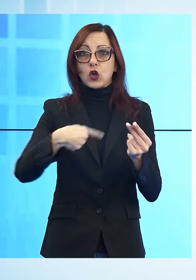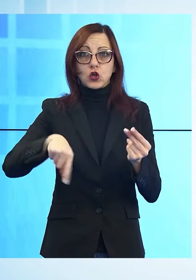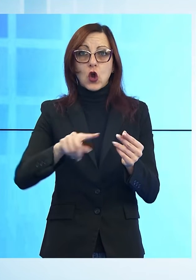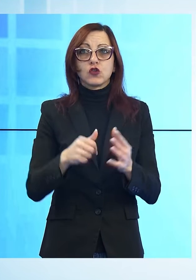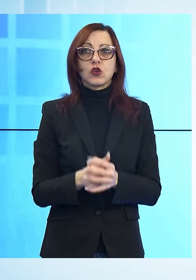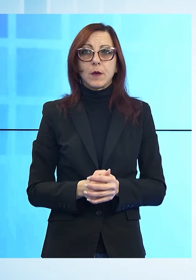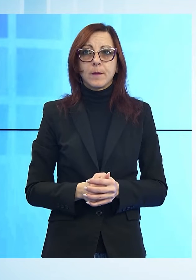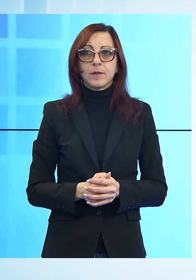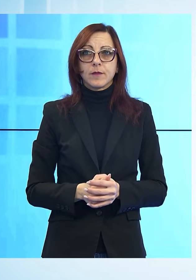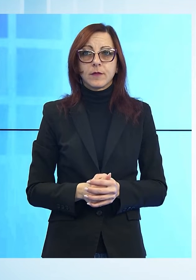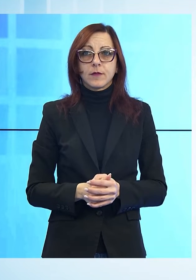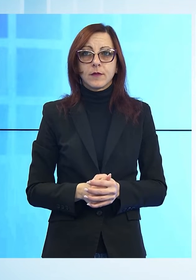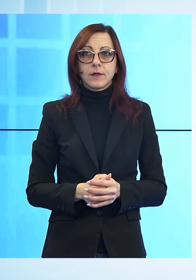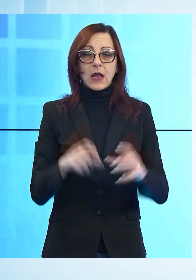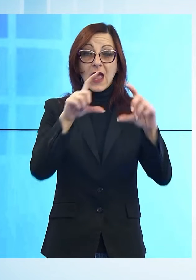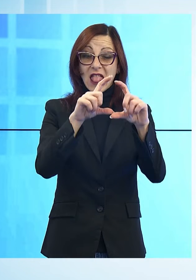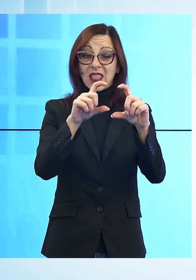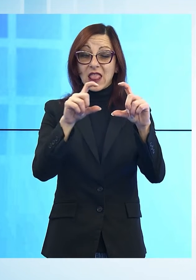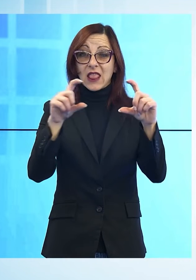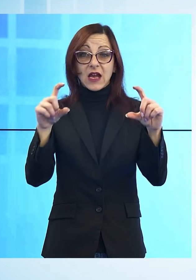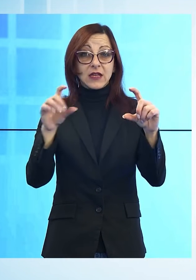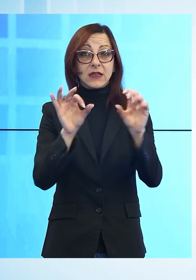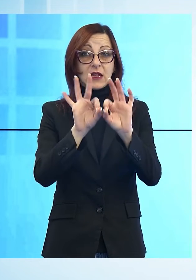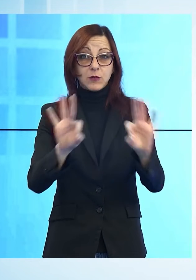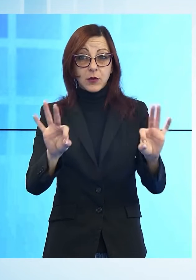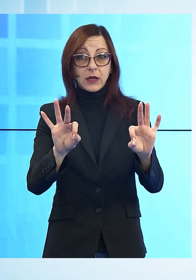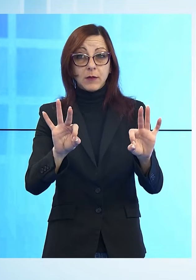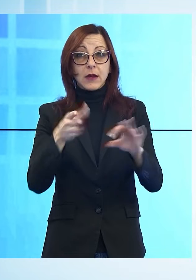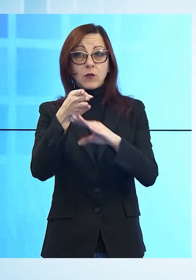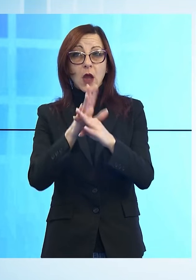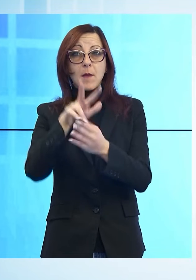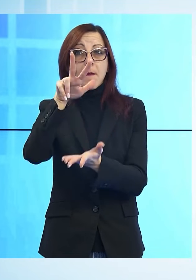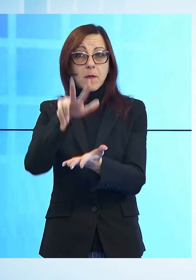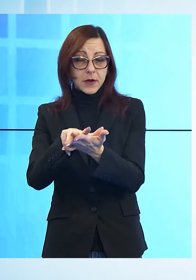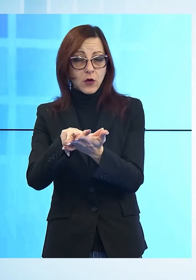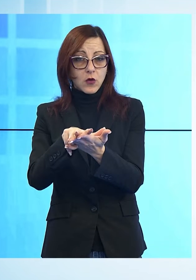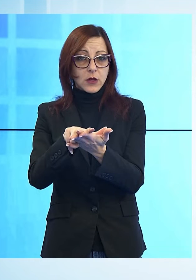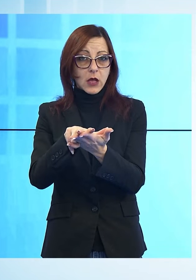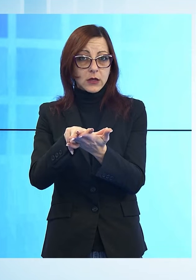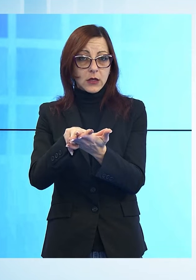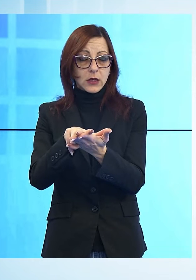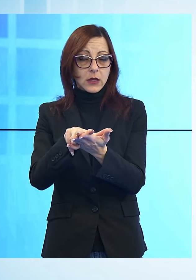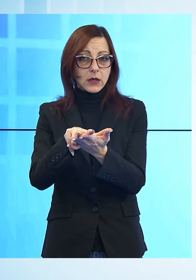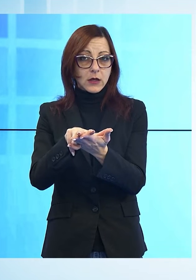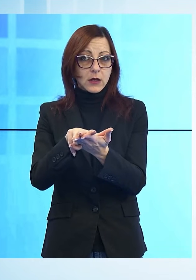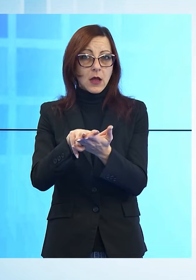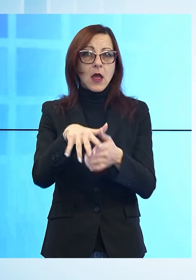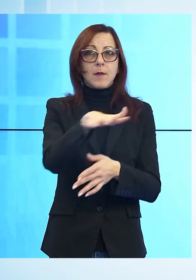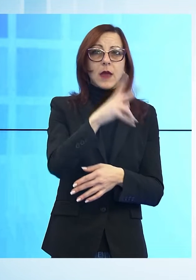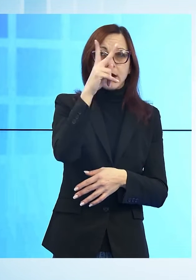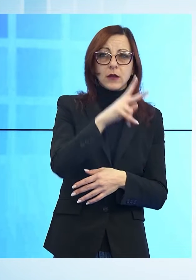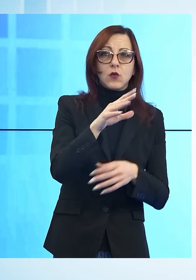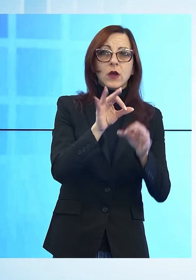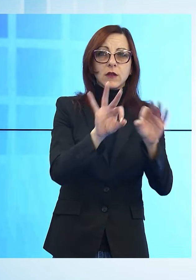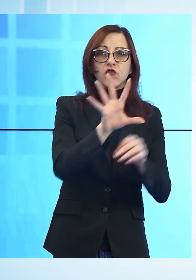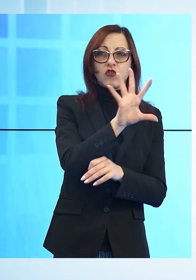slot disponibili e di quelli già prenotati. Sulla piana di Lucca disponibili 540